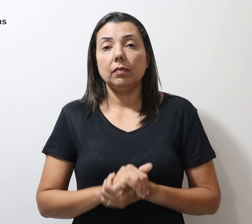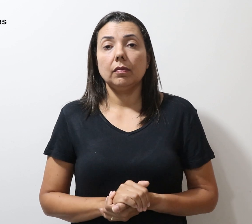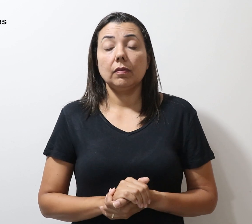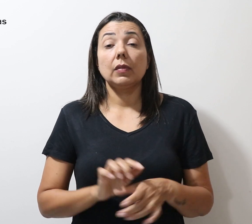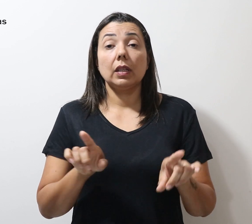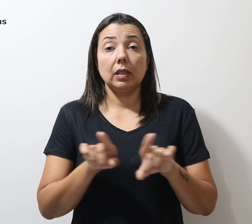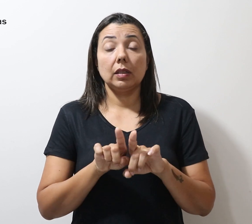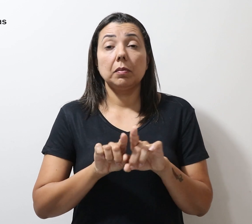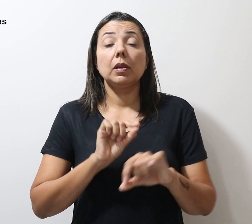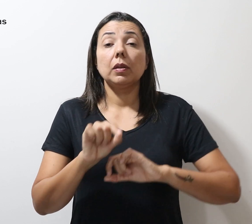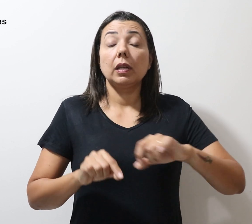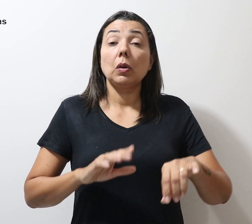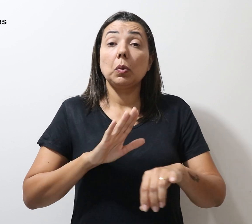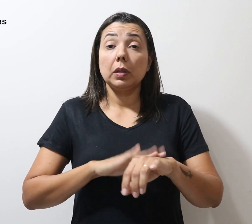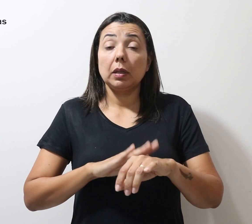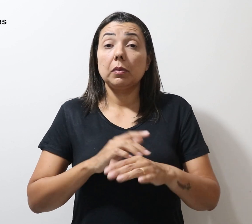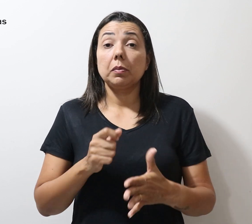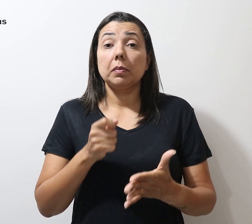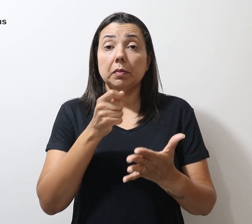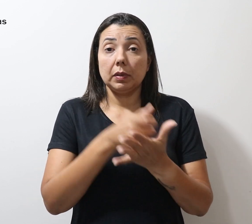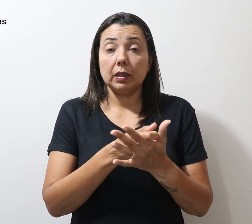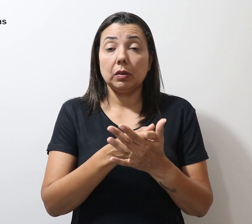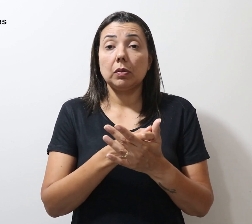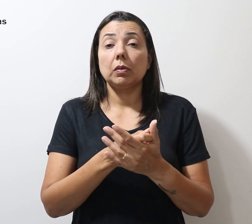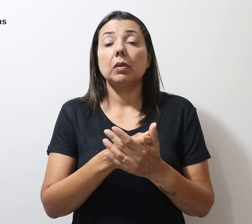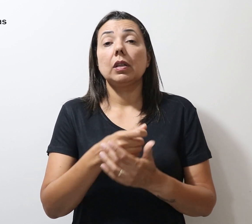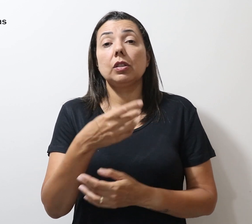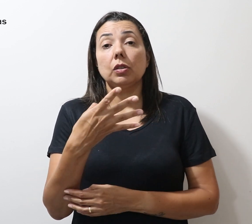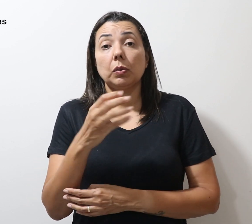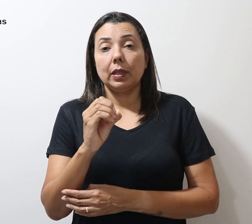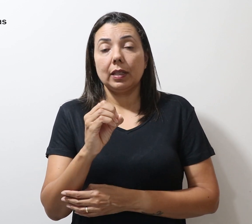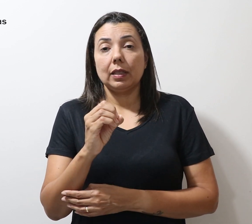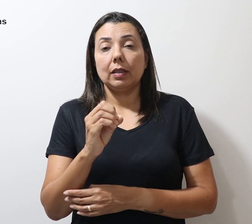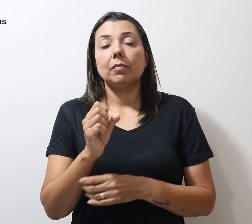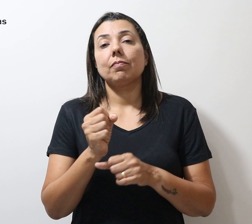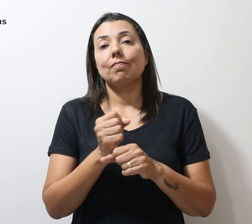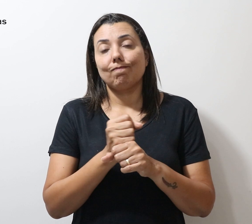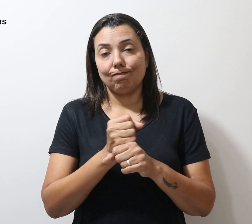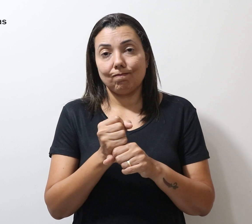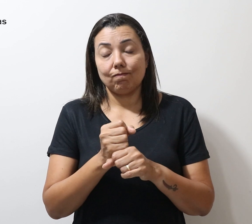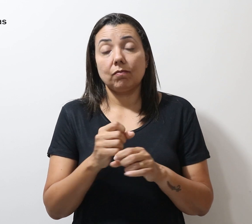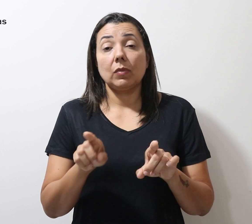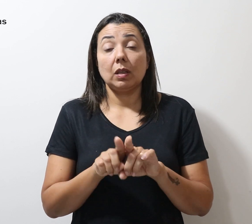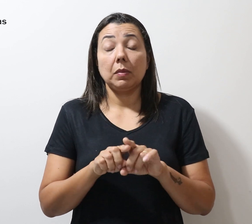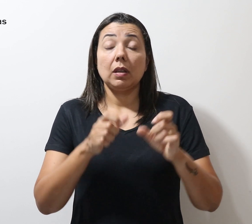disso, o tempo de contribuição será de 40 anos. Além de esclarecer os